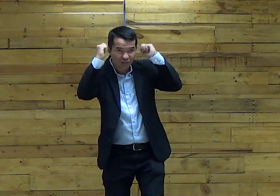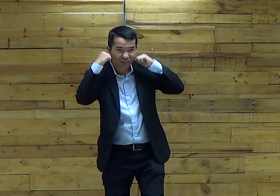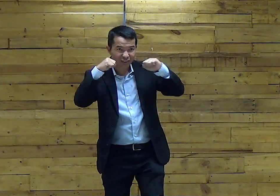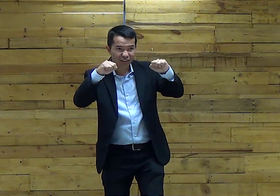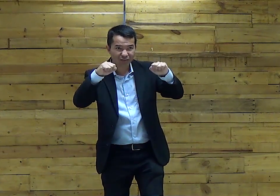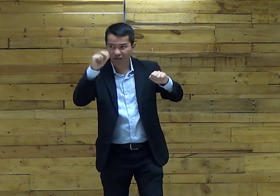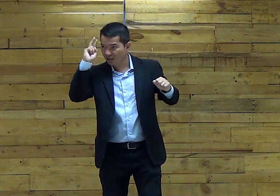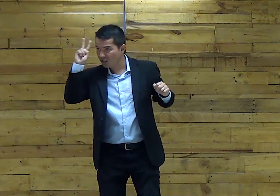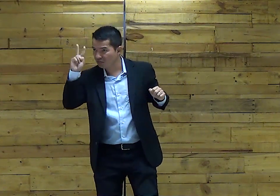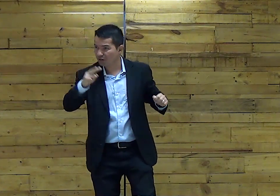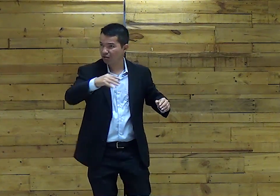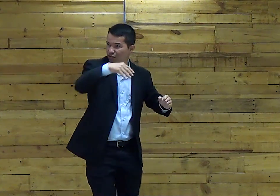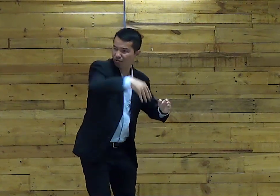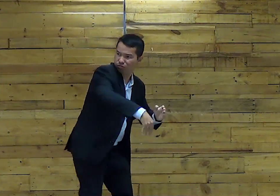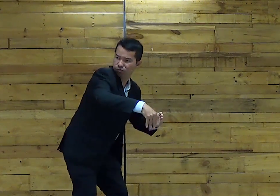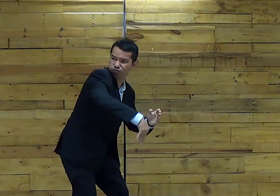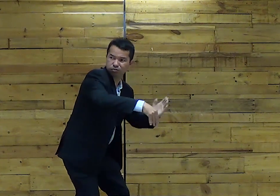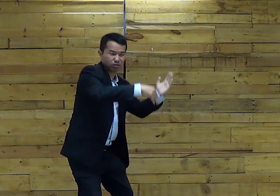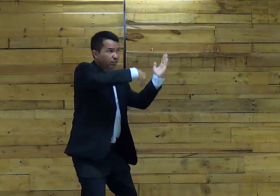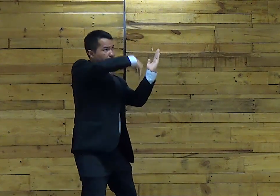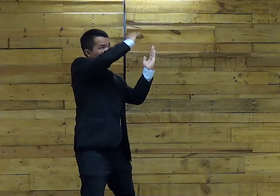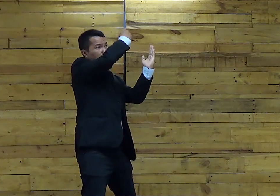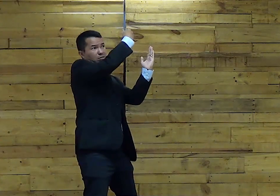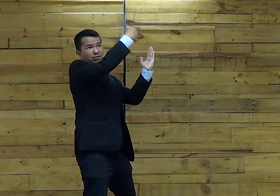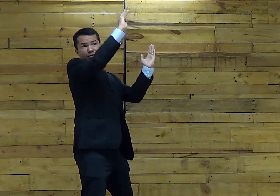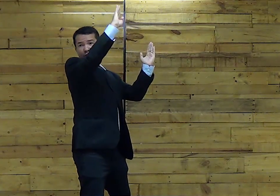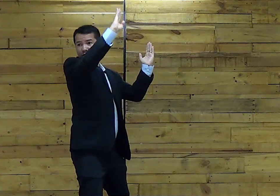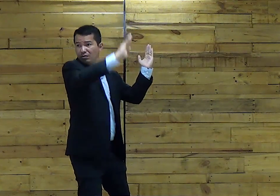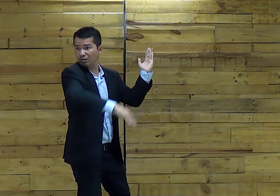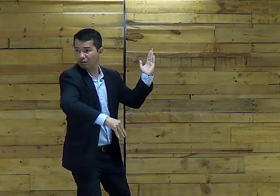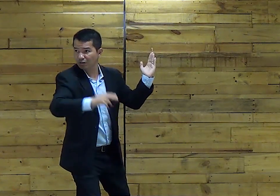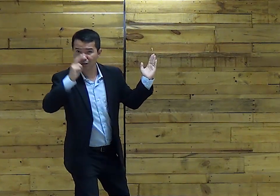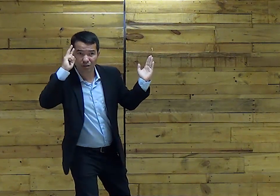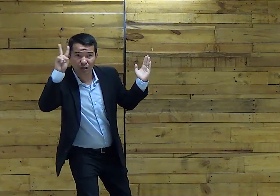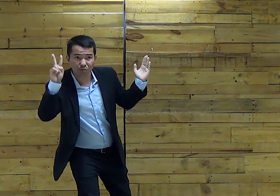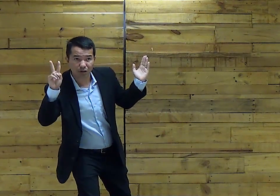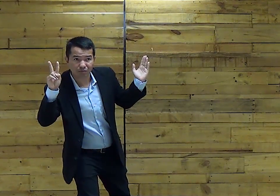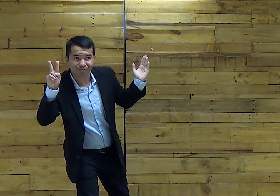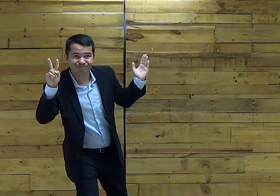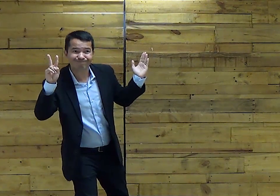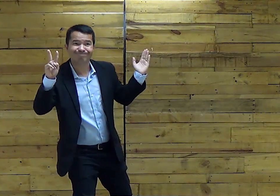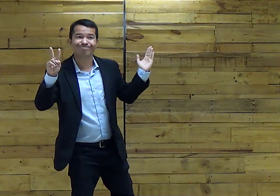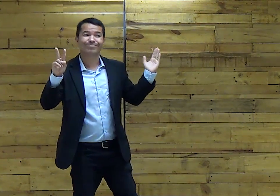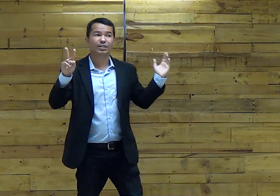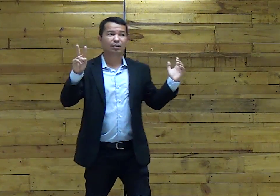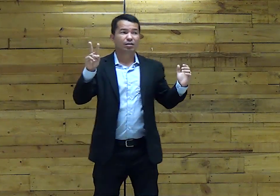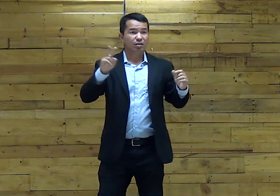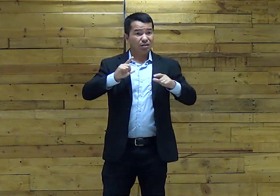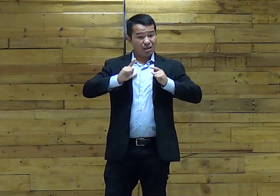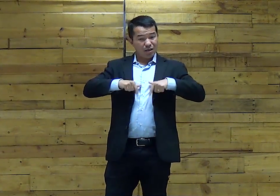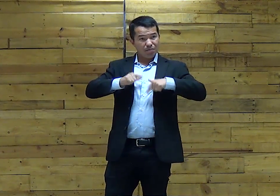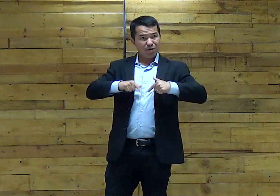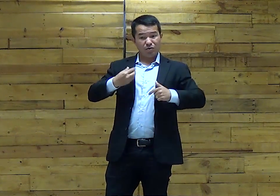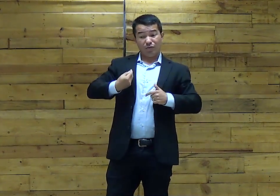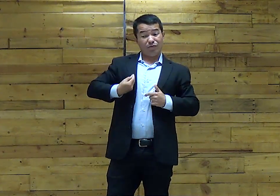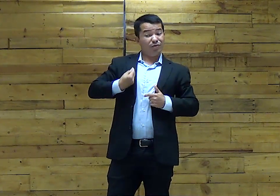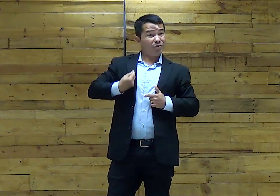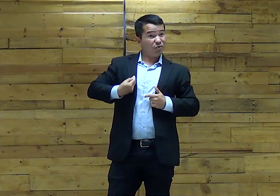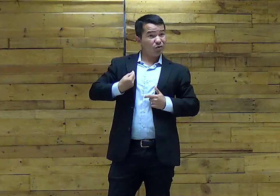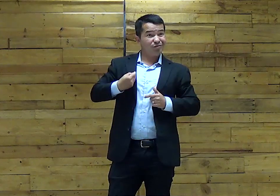O preço do sangue Do cordeiro Lembra Que para eles Sobreviver Para os filhos Serem salvos Precisou um